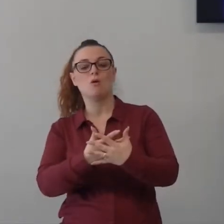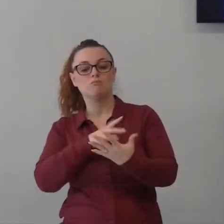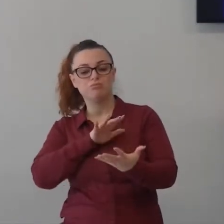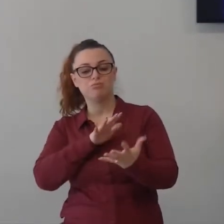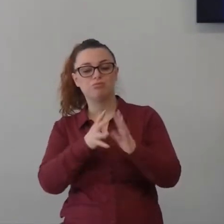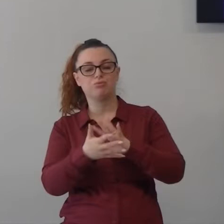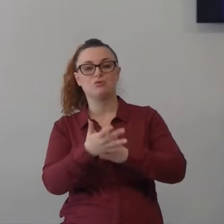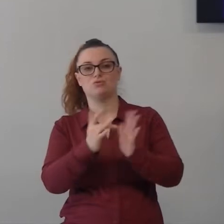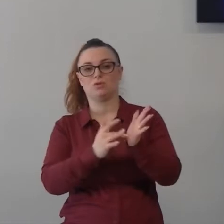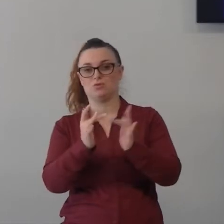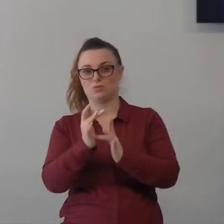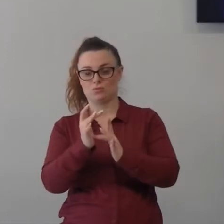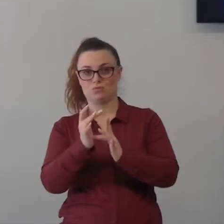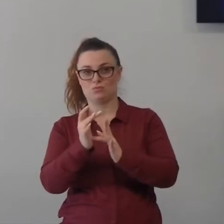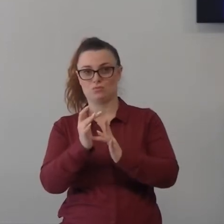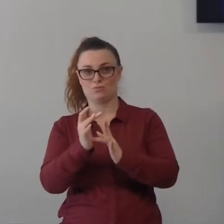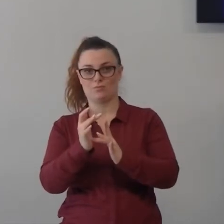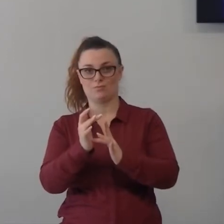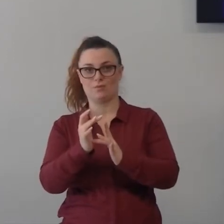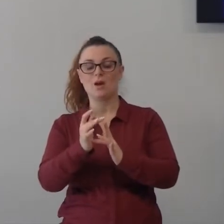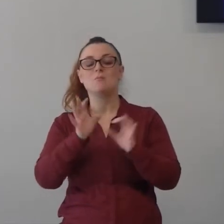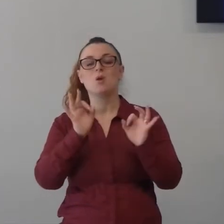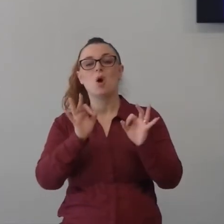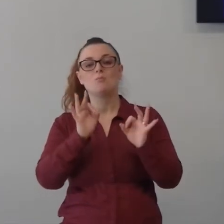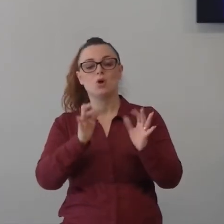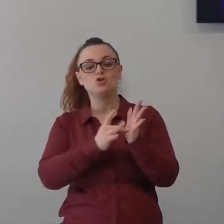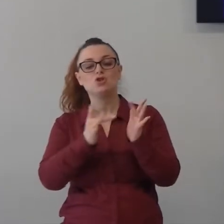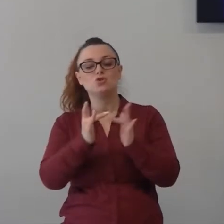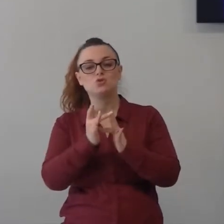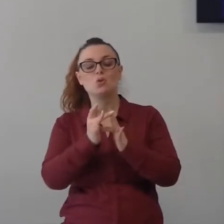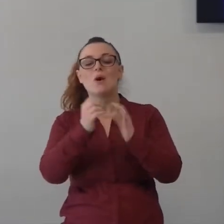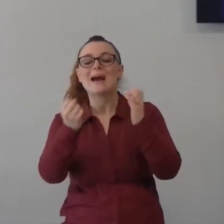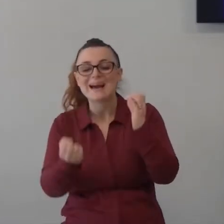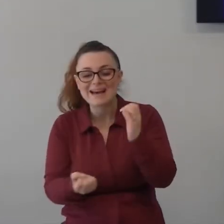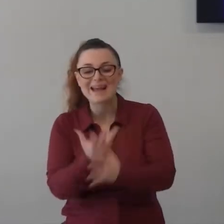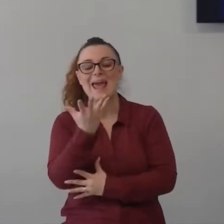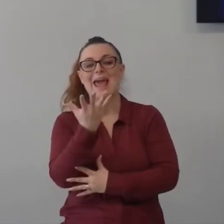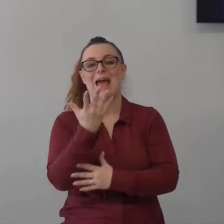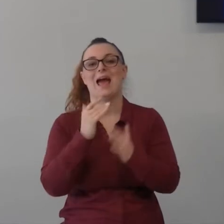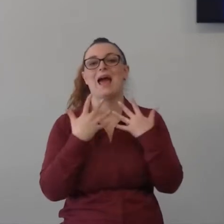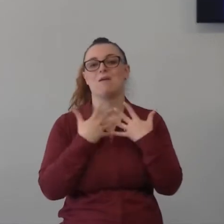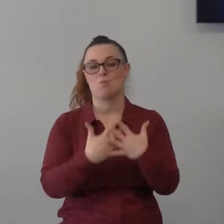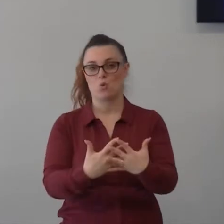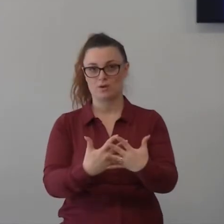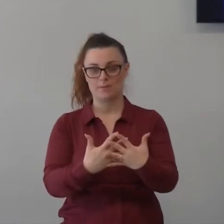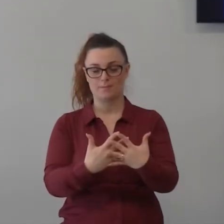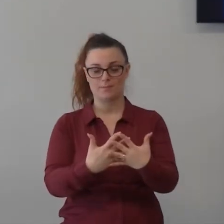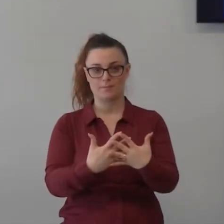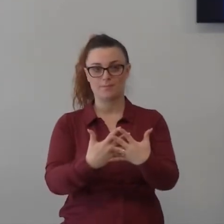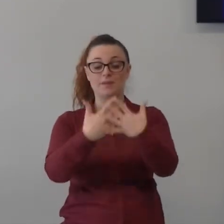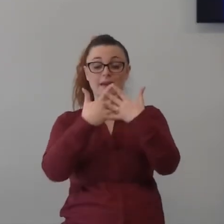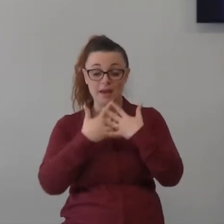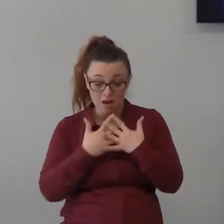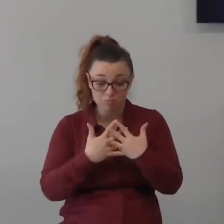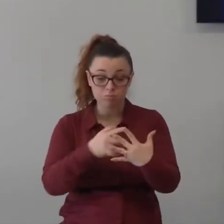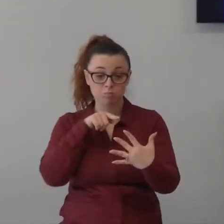Gesù non ha amore Gesù è la fonte dell'amore Gesù è amore e l'amore prendersi la